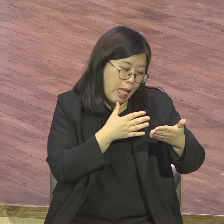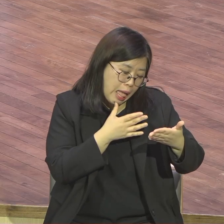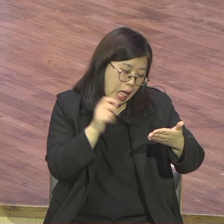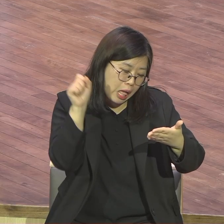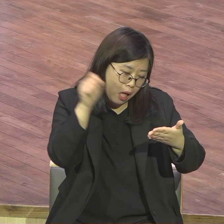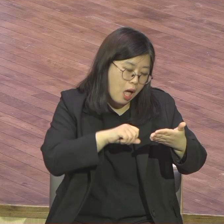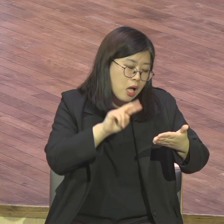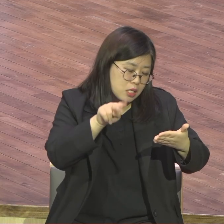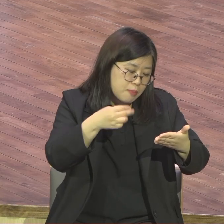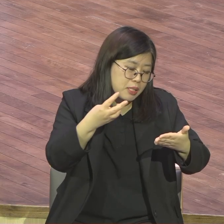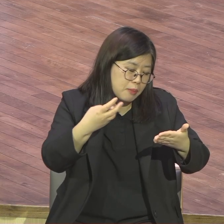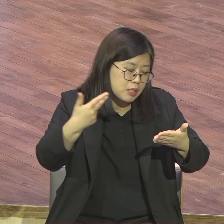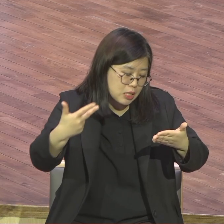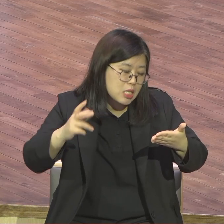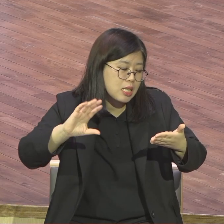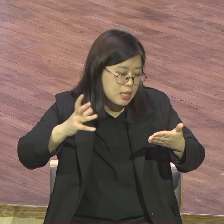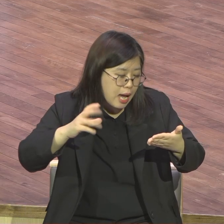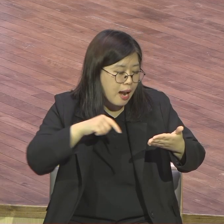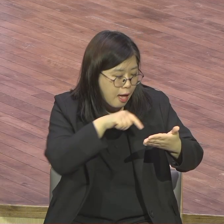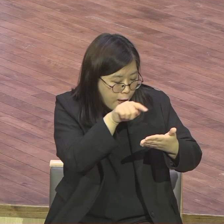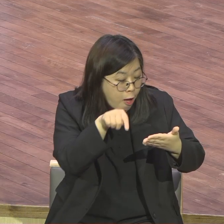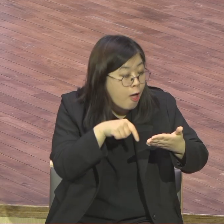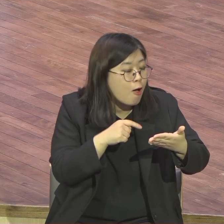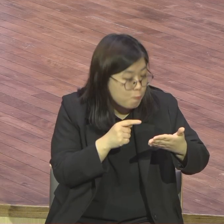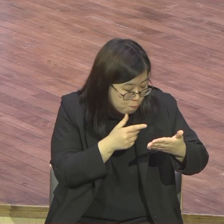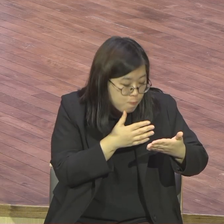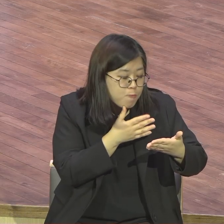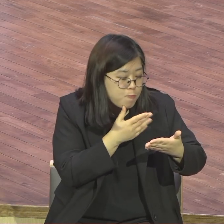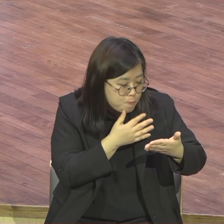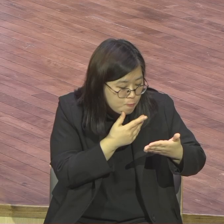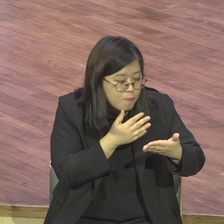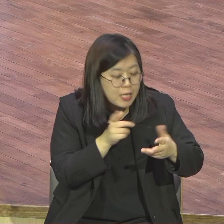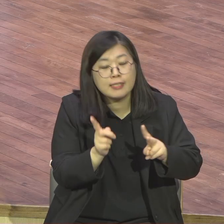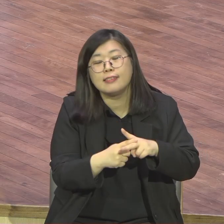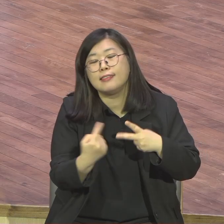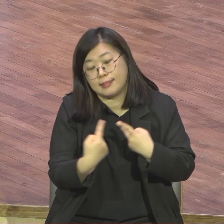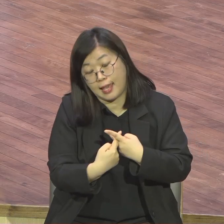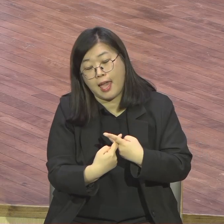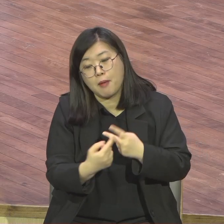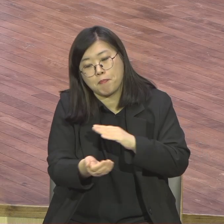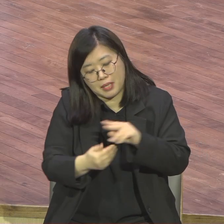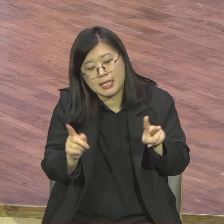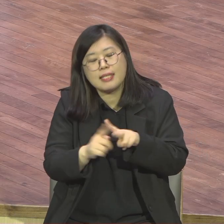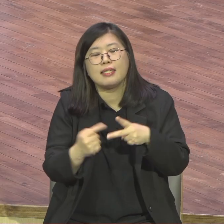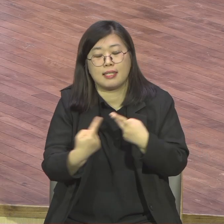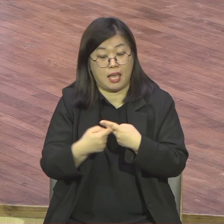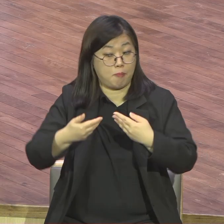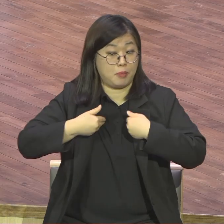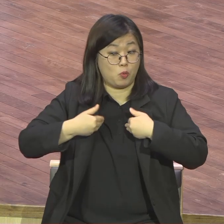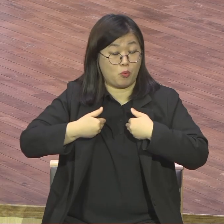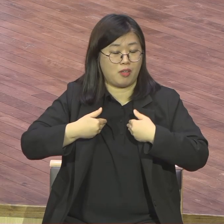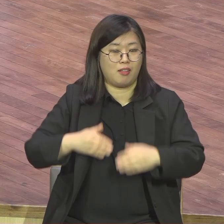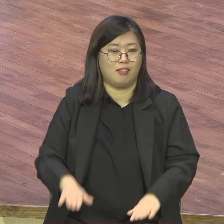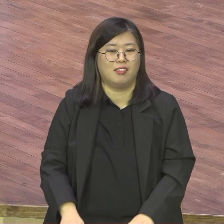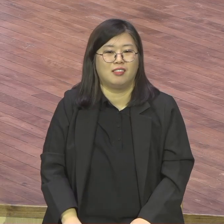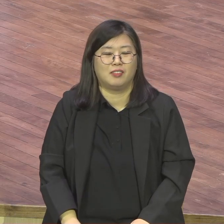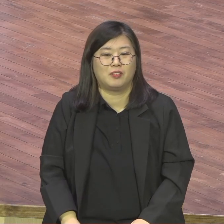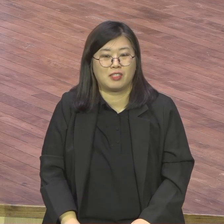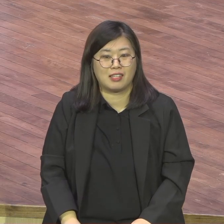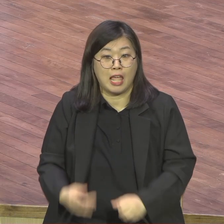화면 볼 것 보는 것 될 거니까 그렇게 해서 그 좀 믿고 어느 정도 봐야 돼요 그 보다가 보다가